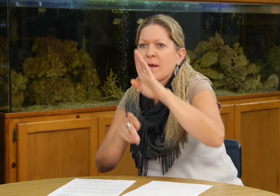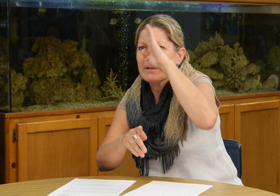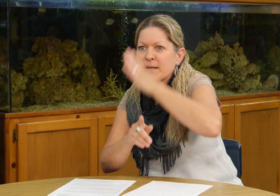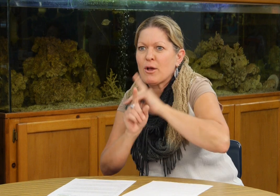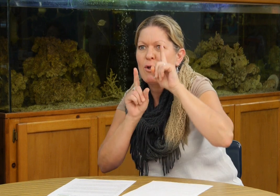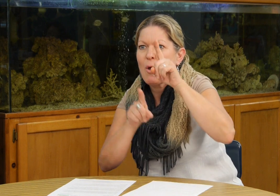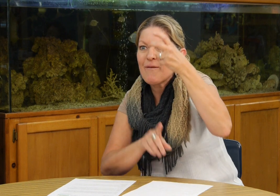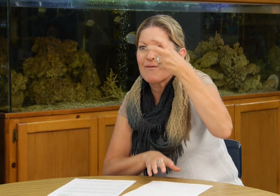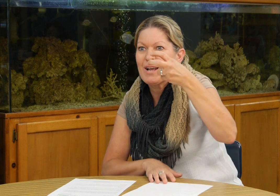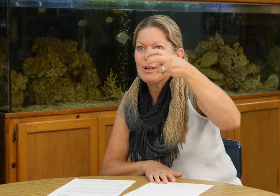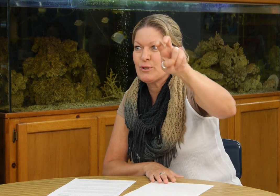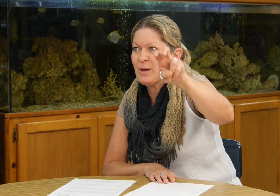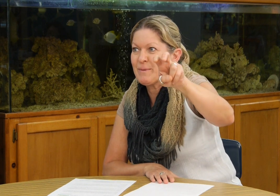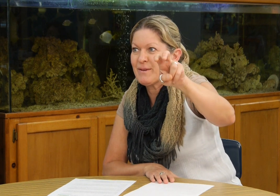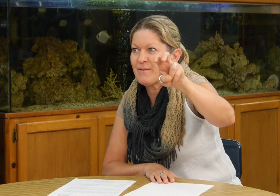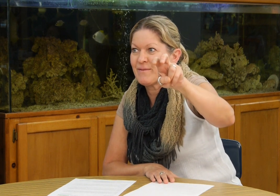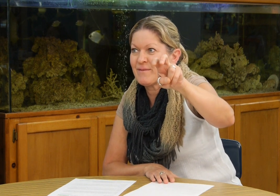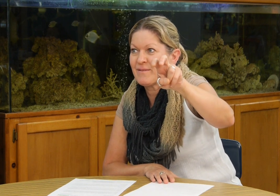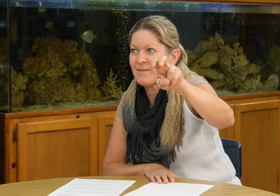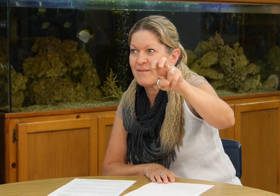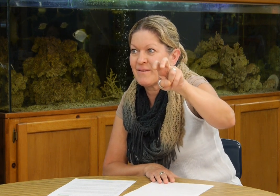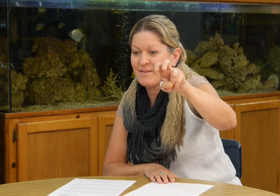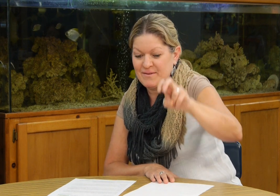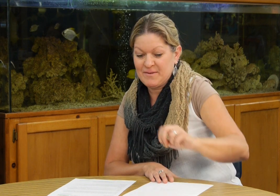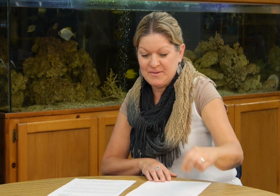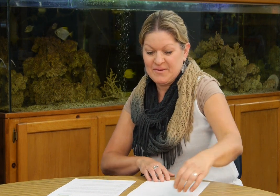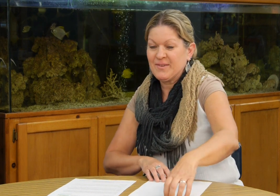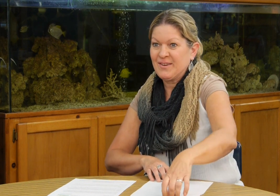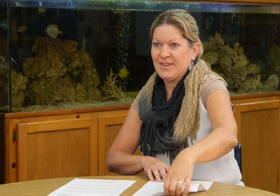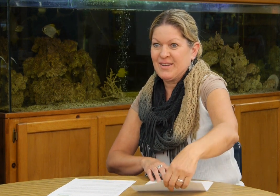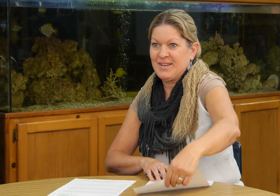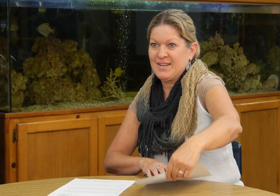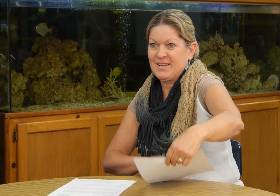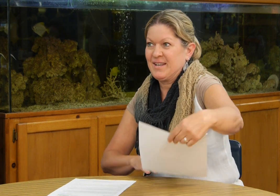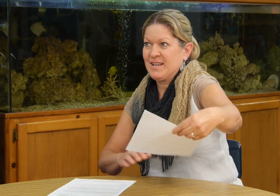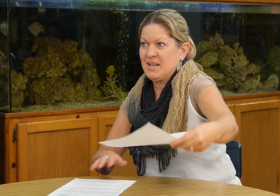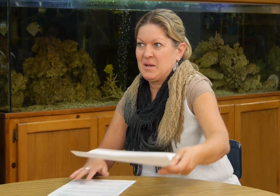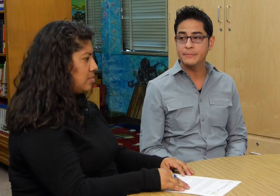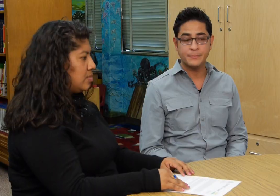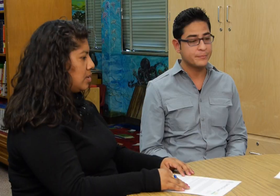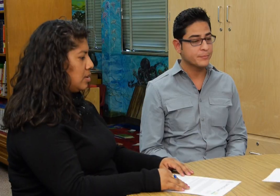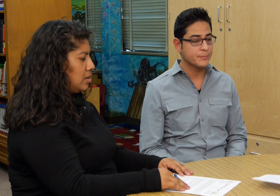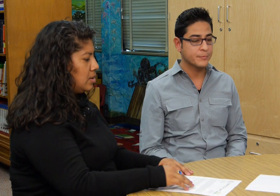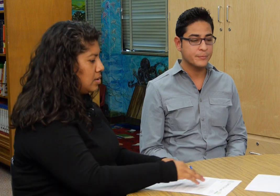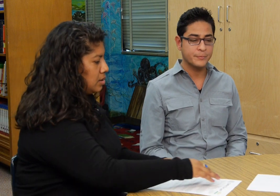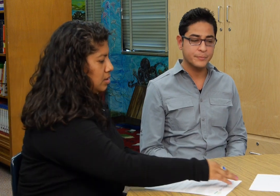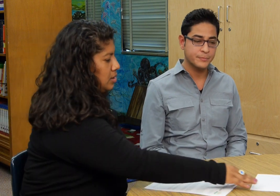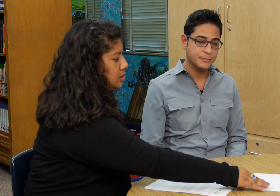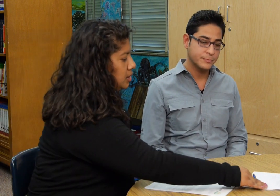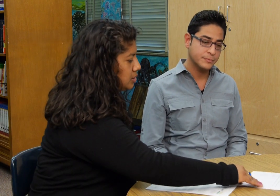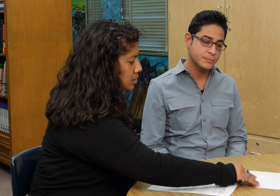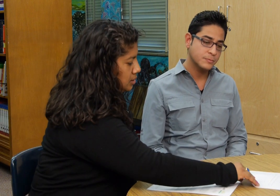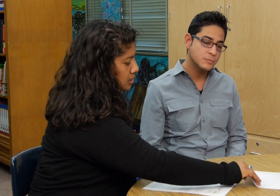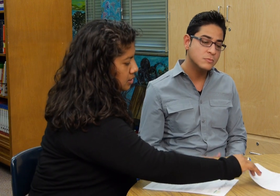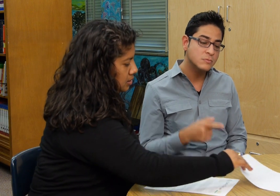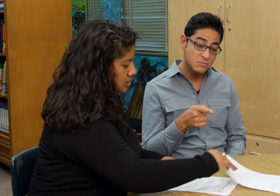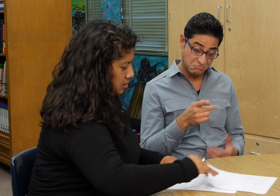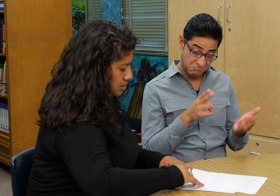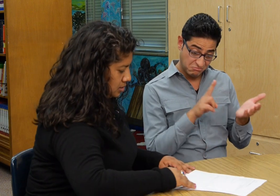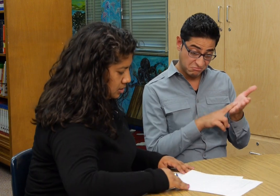necesitamos su firma como padre su autorización para entonces para que su hijo luis pueda venir este